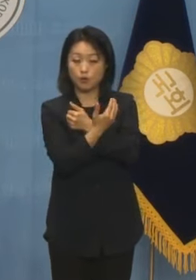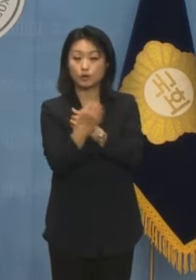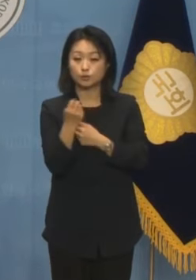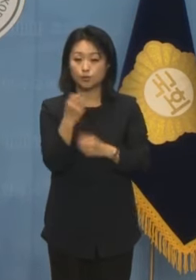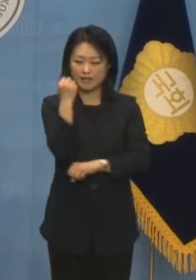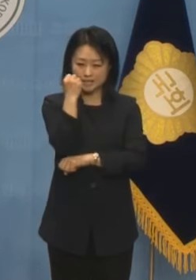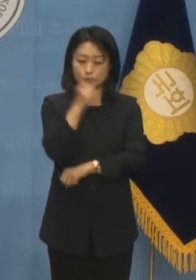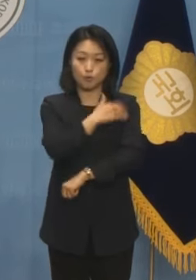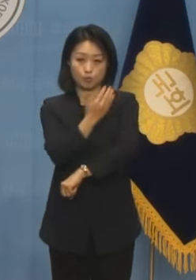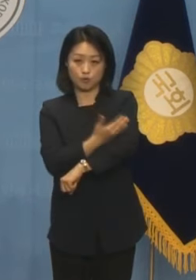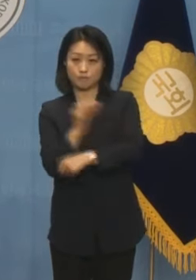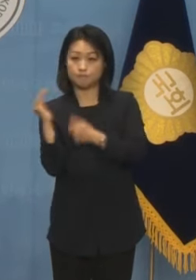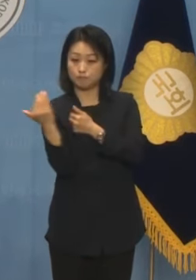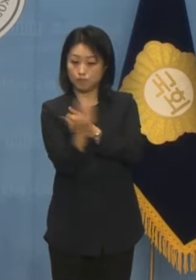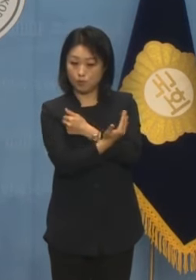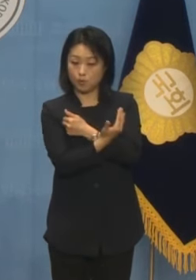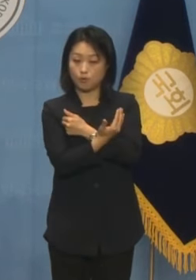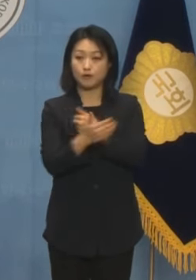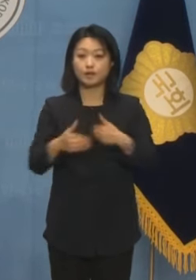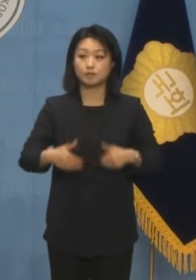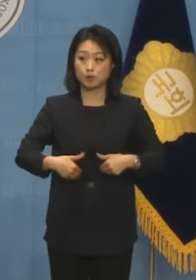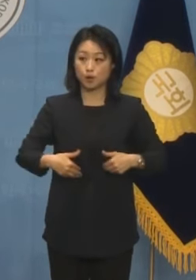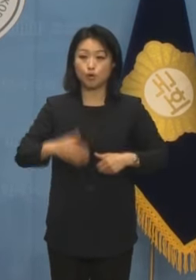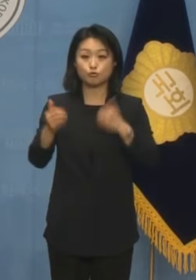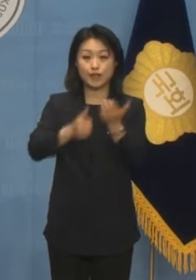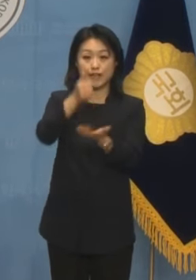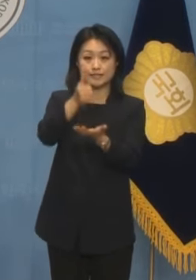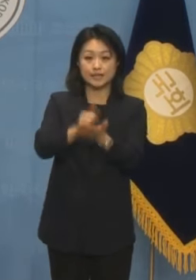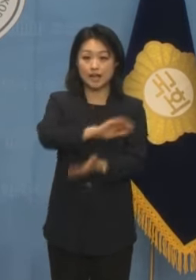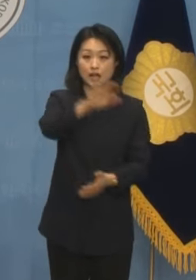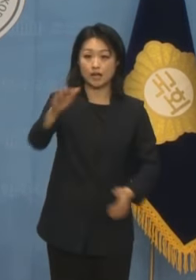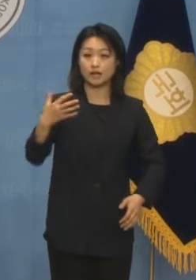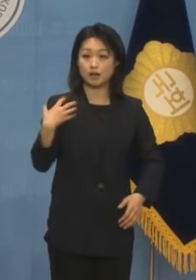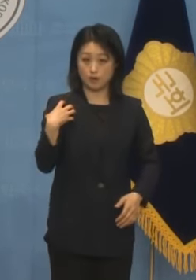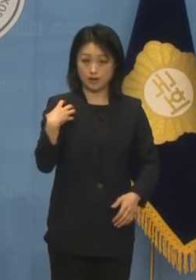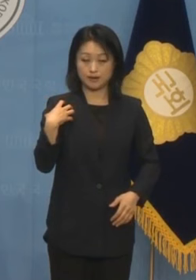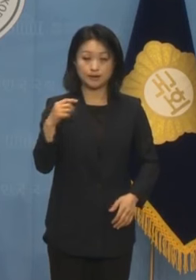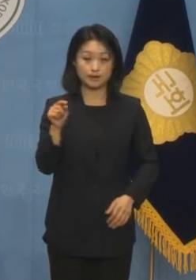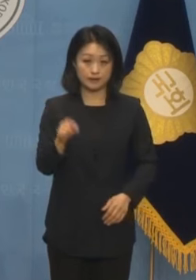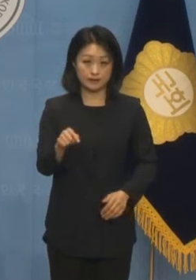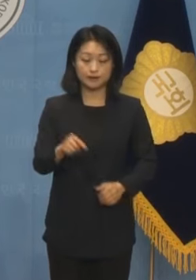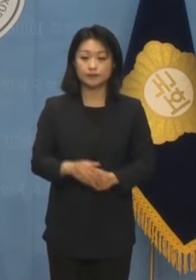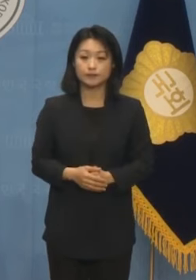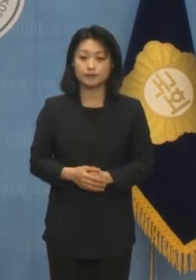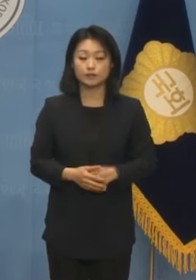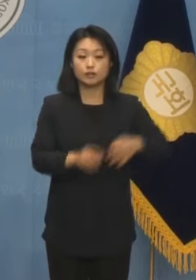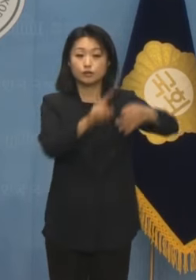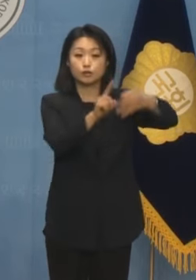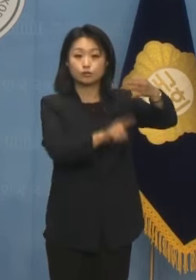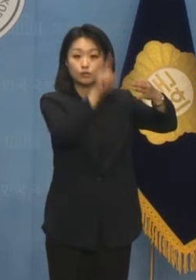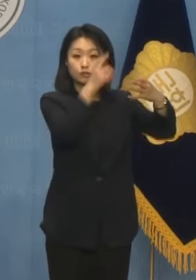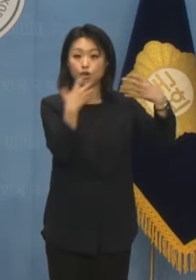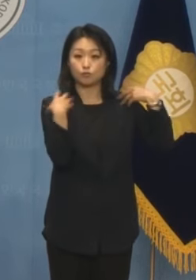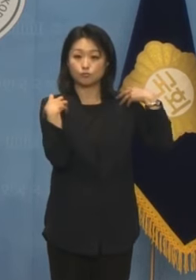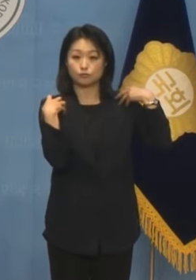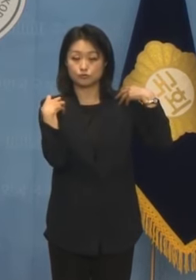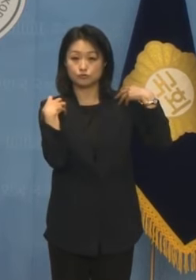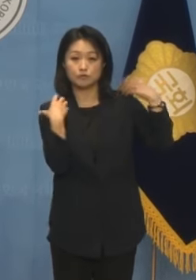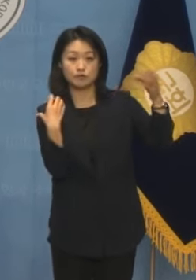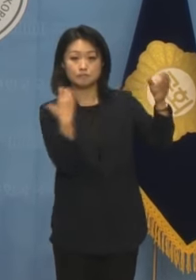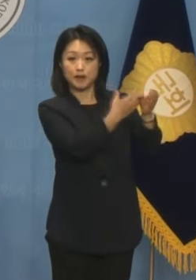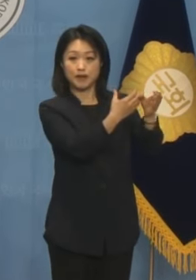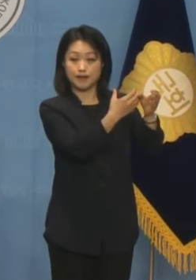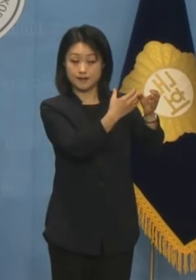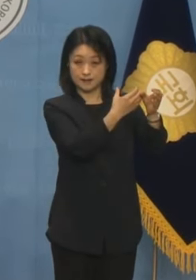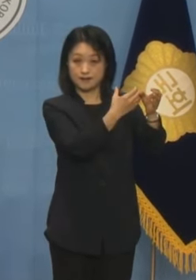기본권을 높이는 것이 국회의장의 가장 중요한 책무입니다. 윤석열 정권에 맞서기를 주저한 적이